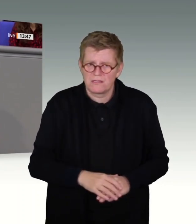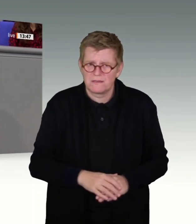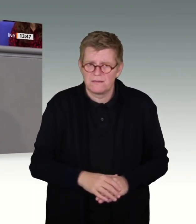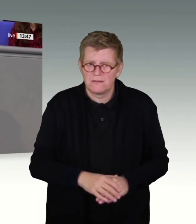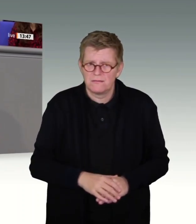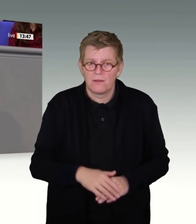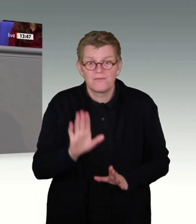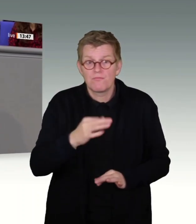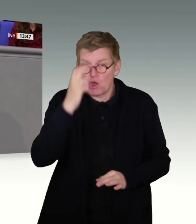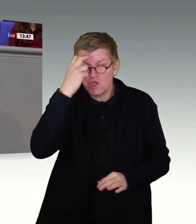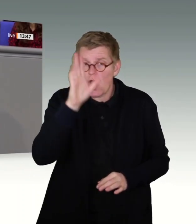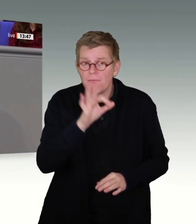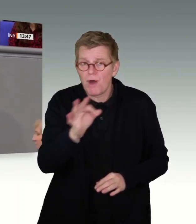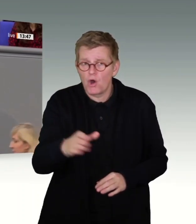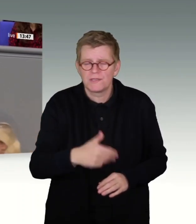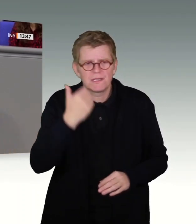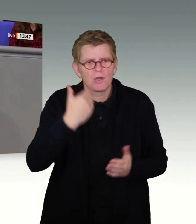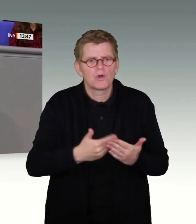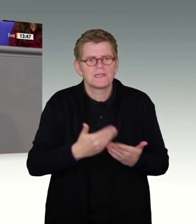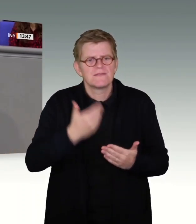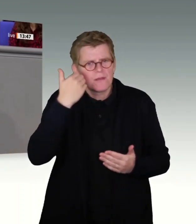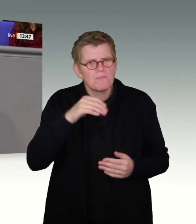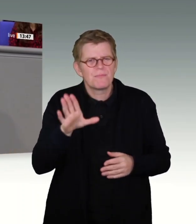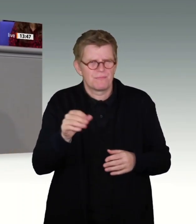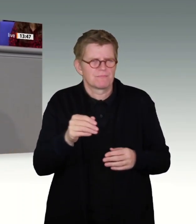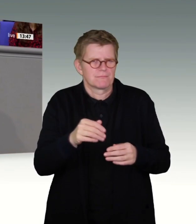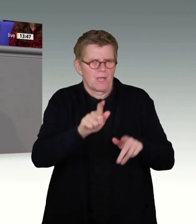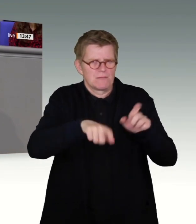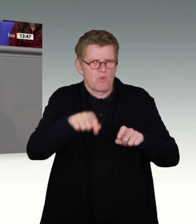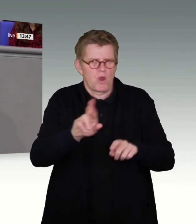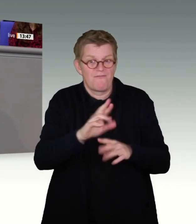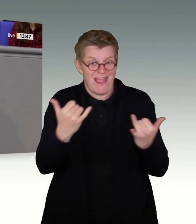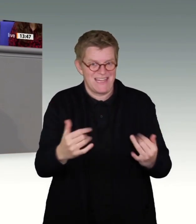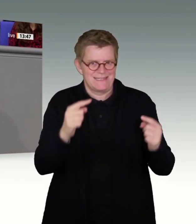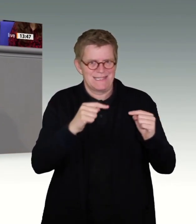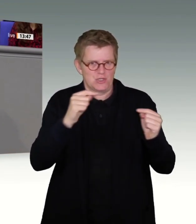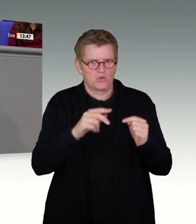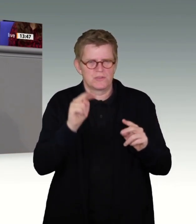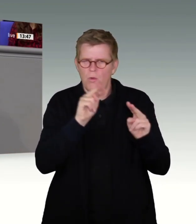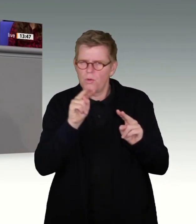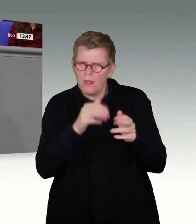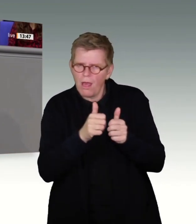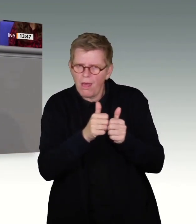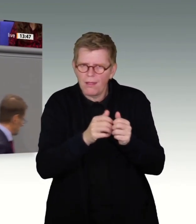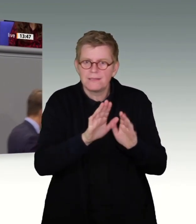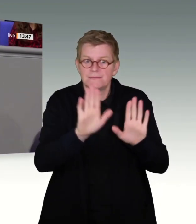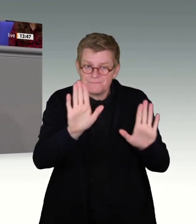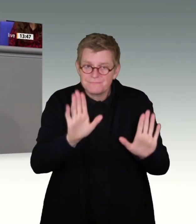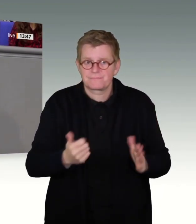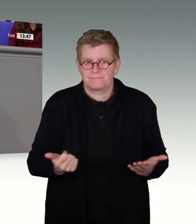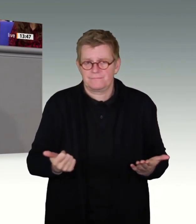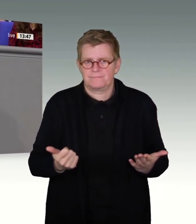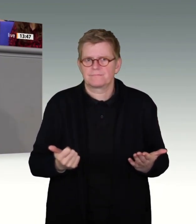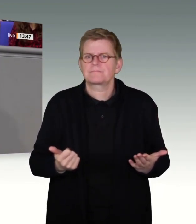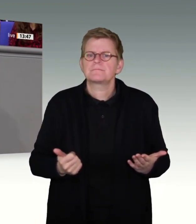Mitbürger, die diese Debatte verfolgen, möglicherweise in Zweifel ziehen, an welche Seite wir kämpfen und streiten. Genau dieser Versuch, der hier versucht wird, diesen